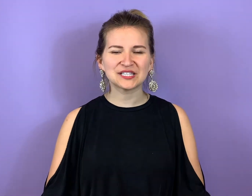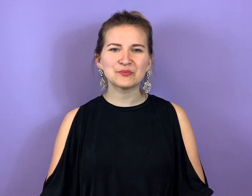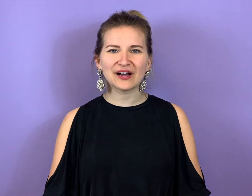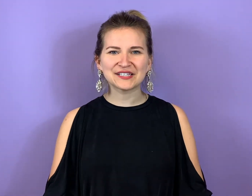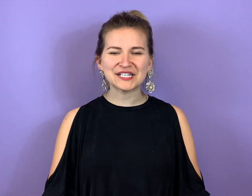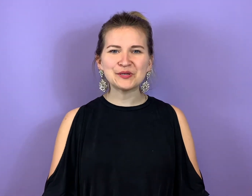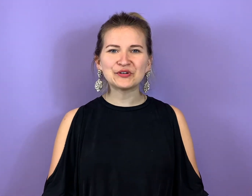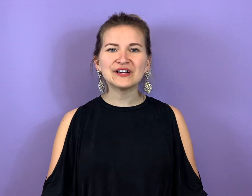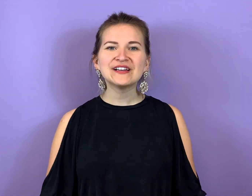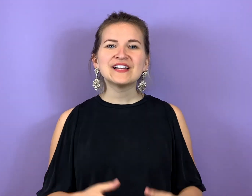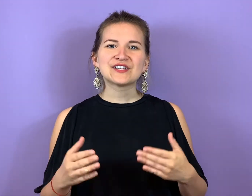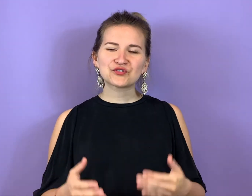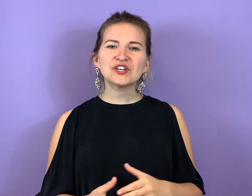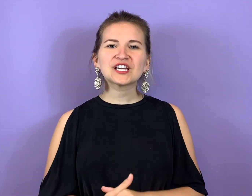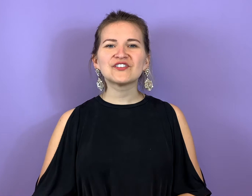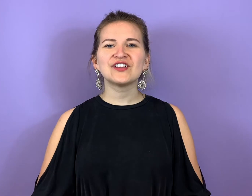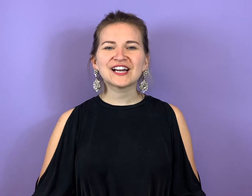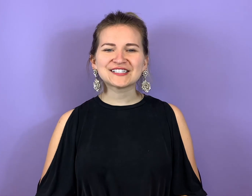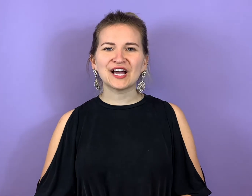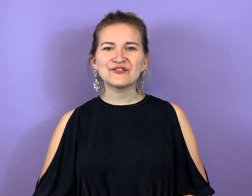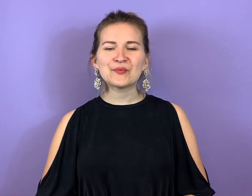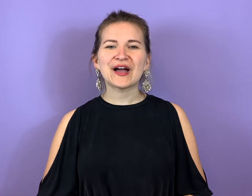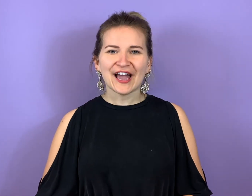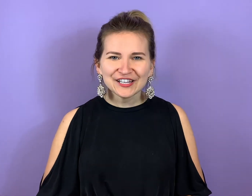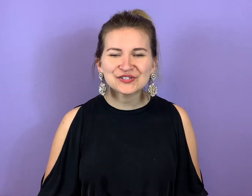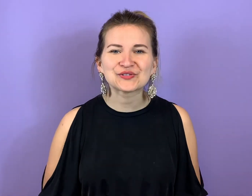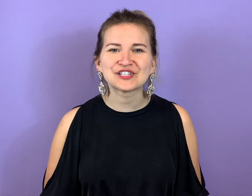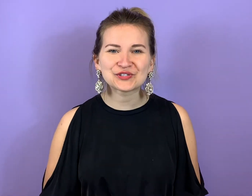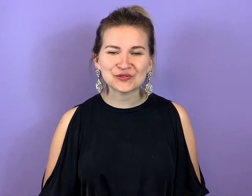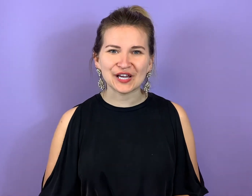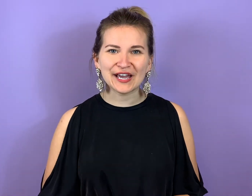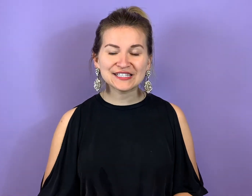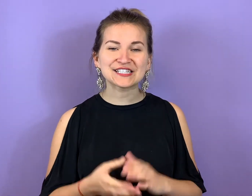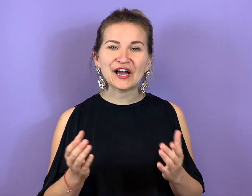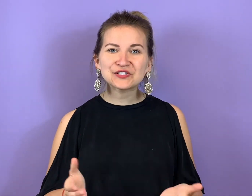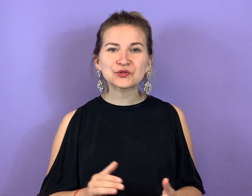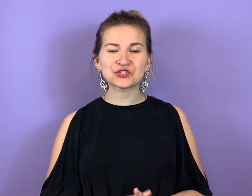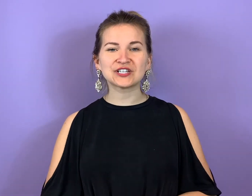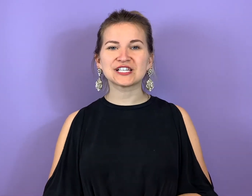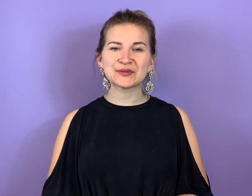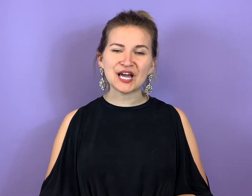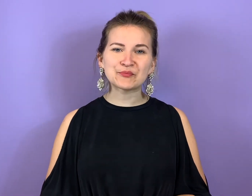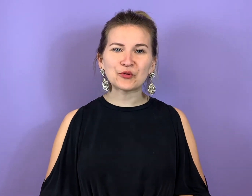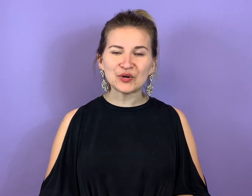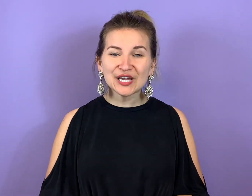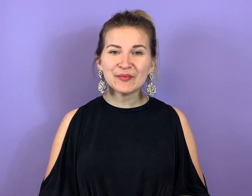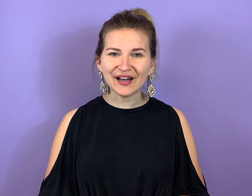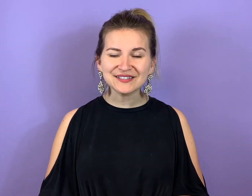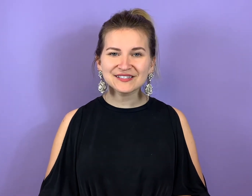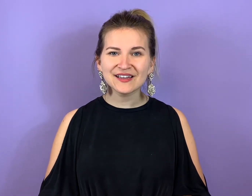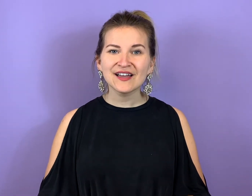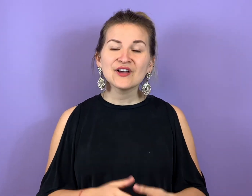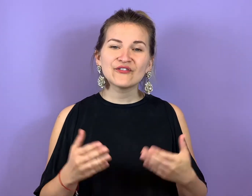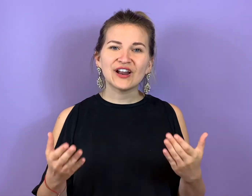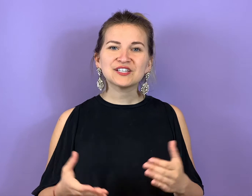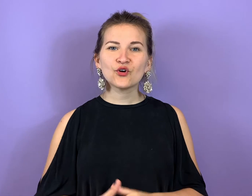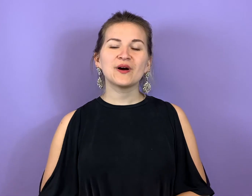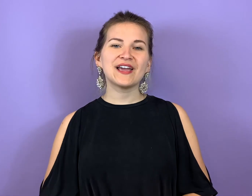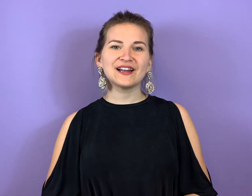dem Bereich Liebe. Der schwierige Weg heißt einfach mal ehrlich zu sich zu sein, sich einzubestehen, dass man da ein Problem hat, vielleicht auch mal ehrlich